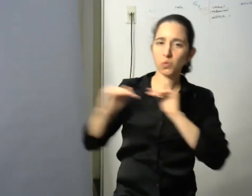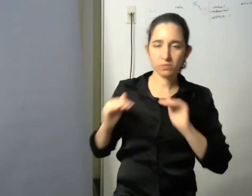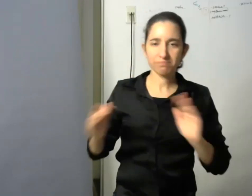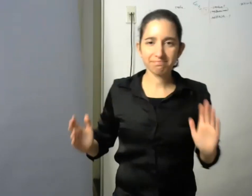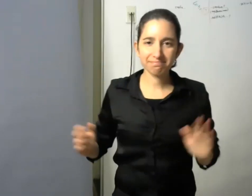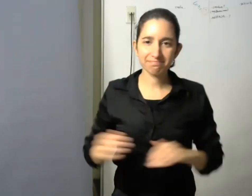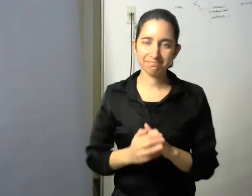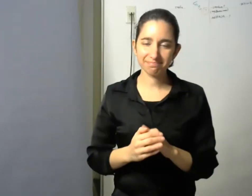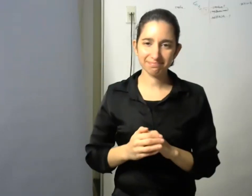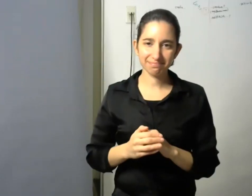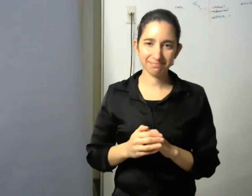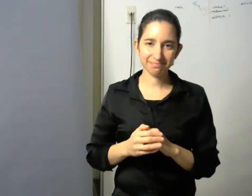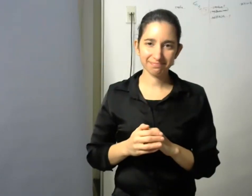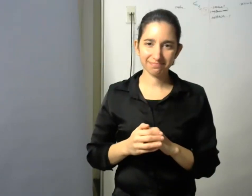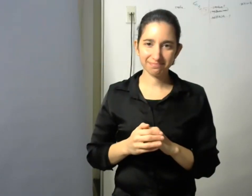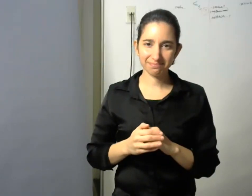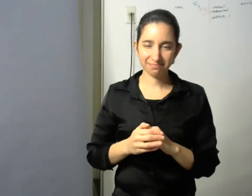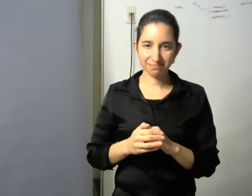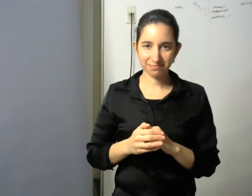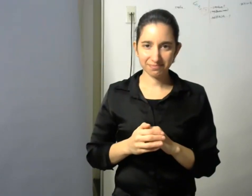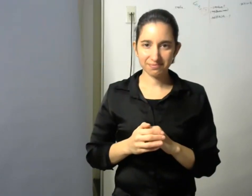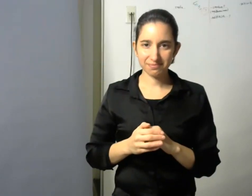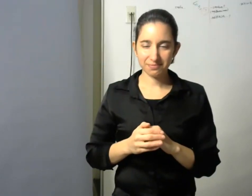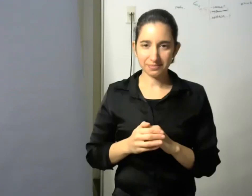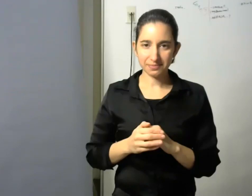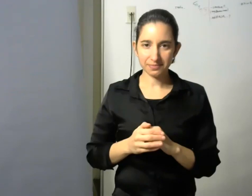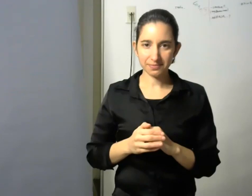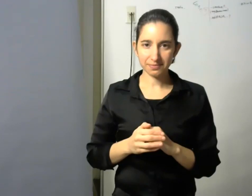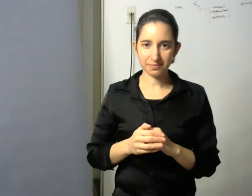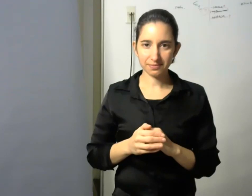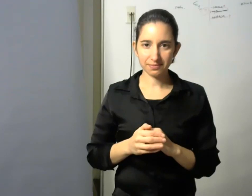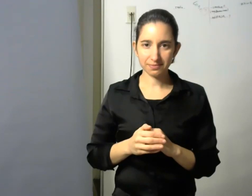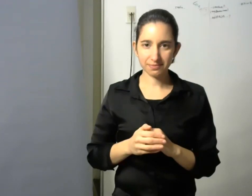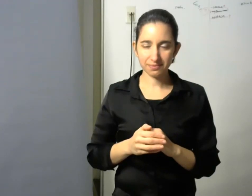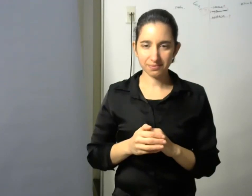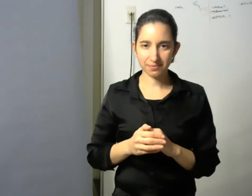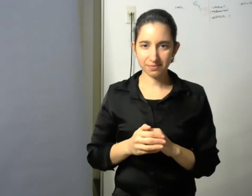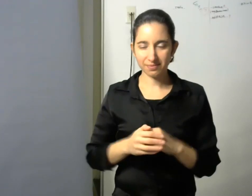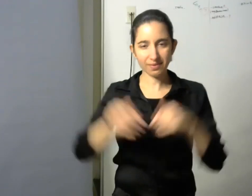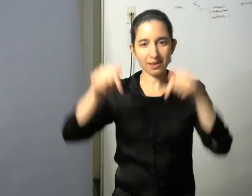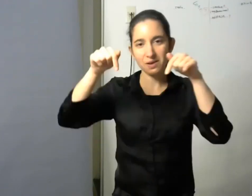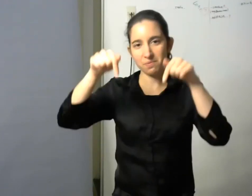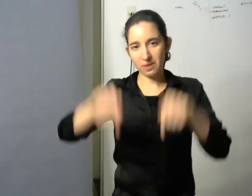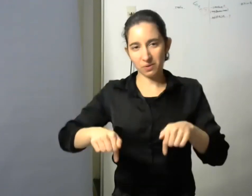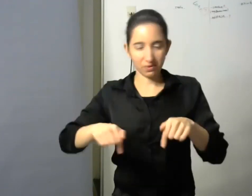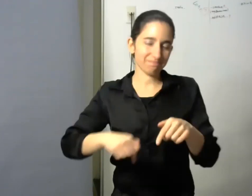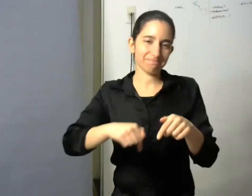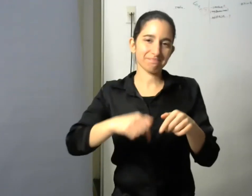no estoy trabajando en este momento en nuestra querida cátedra de educación especial